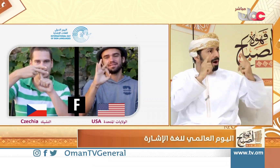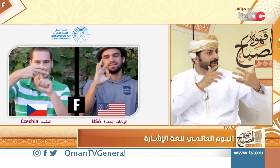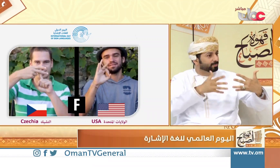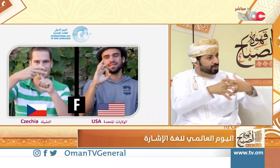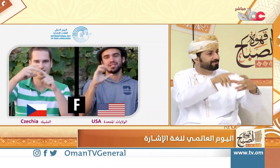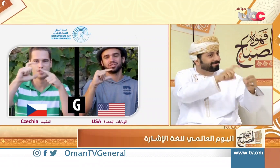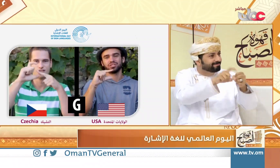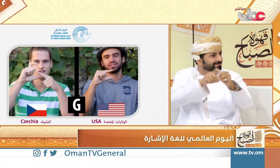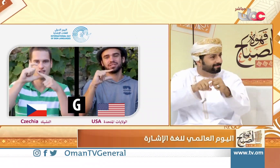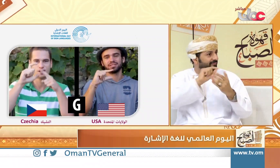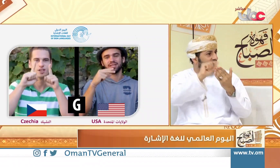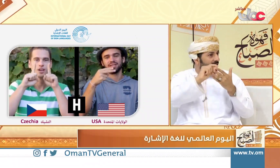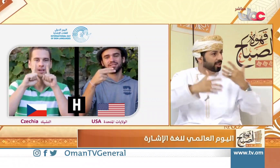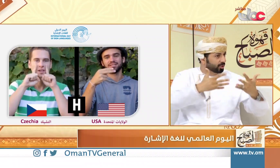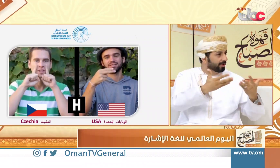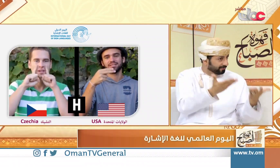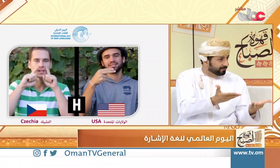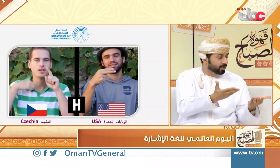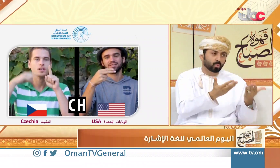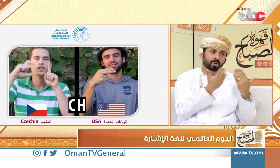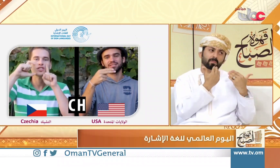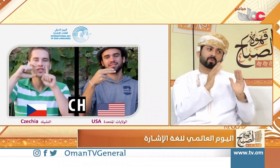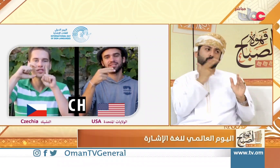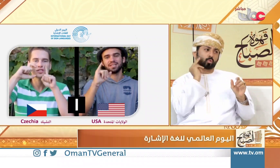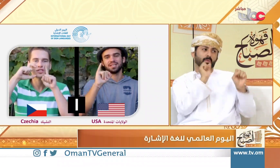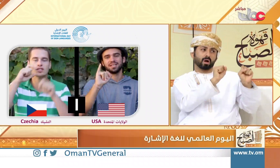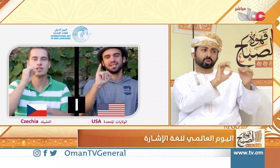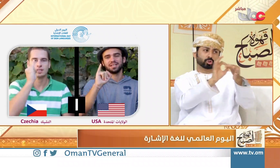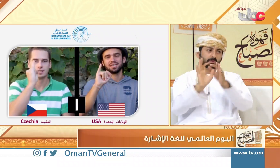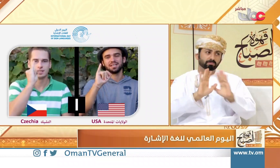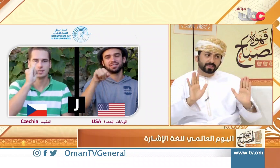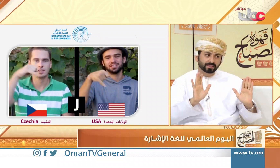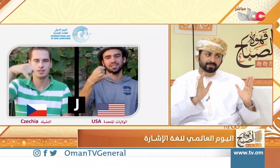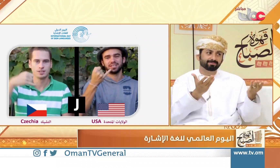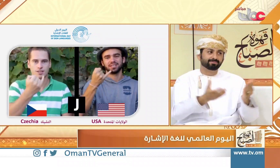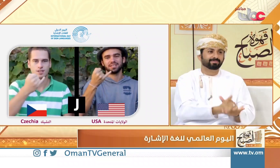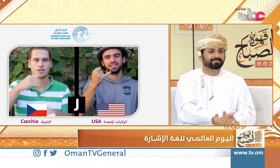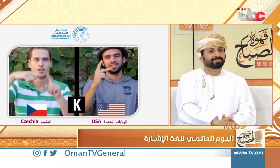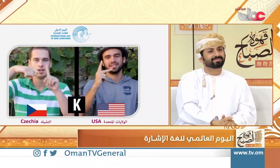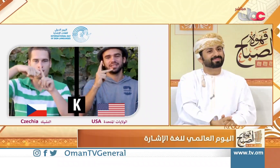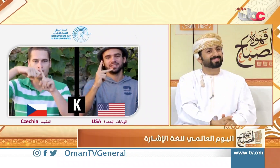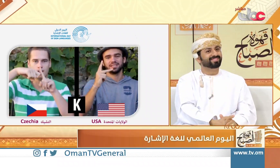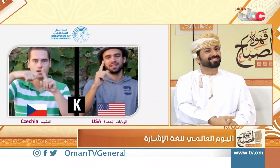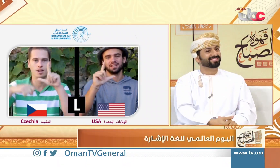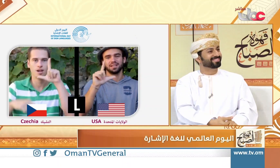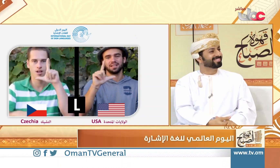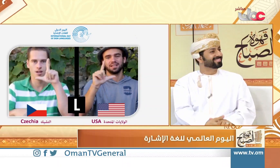اليوم تسعى إلى نشر الوعي وإيجاد فعاليات أيضاً أم كانت هناك فقط من قبل النادي والمعهد؟